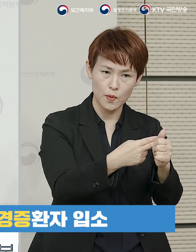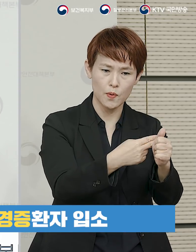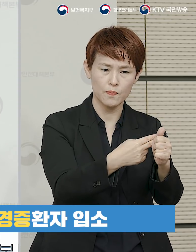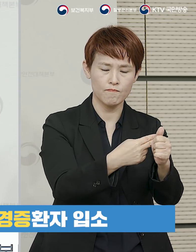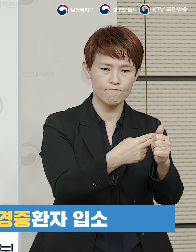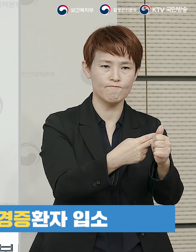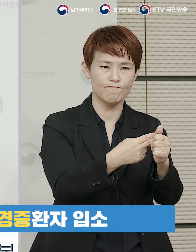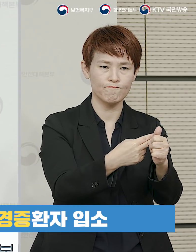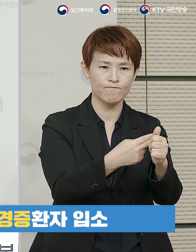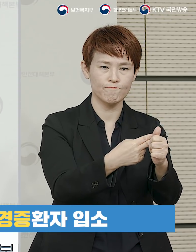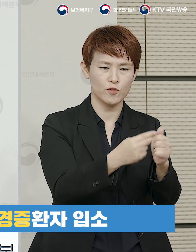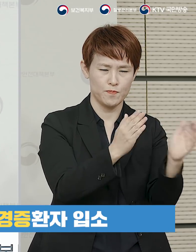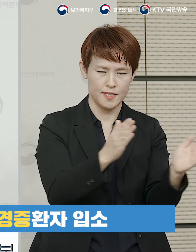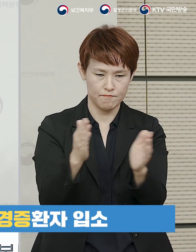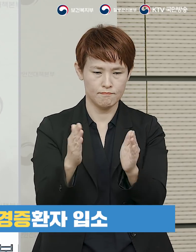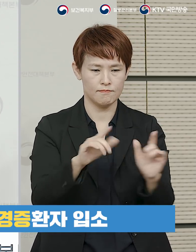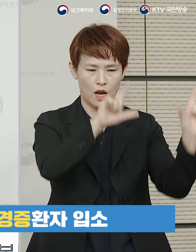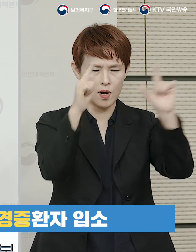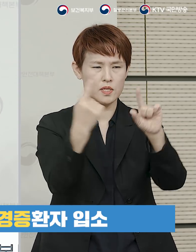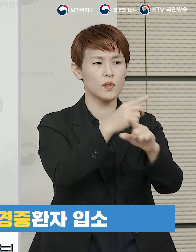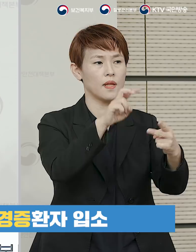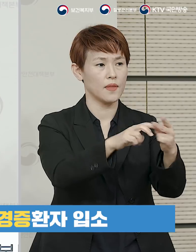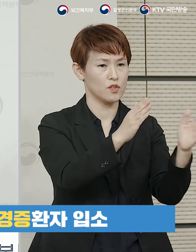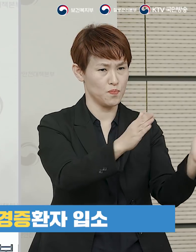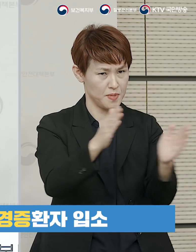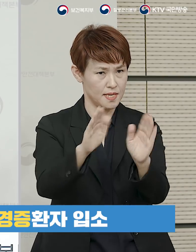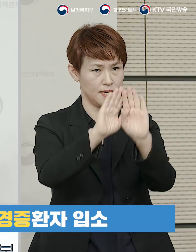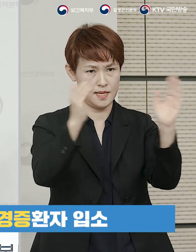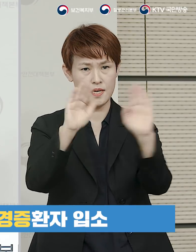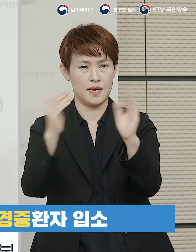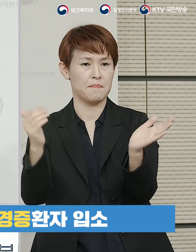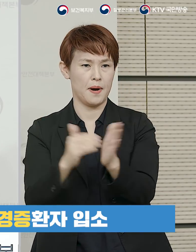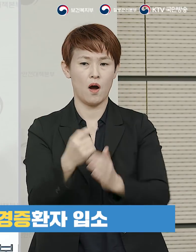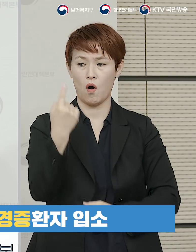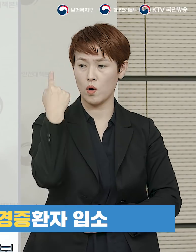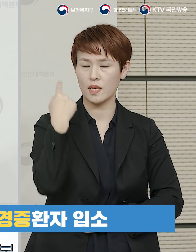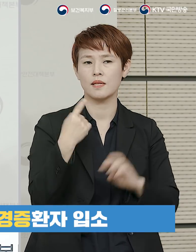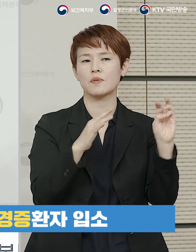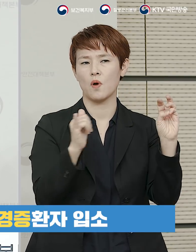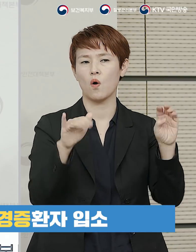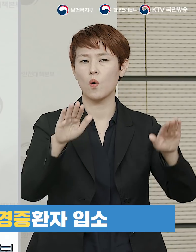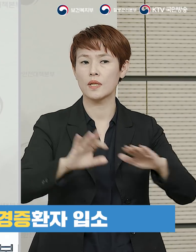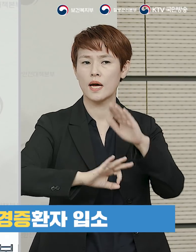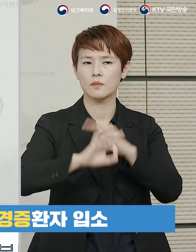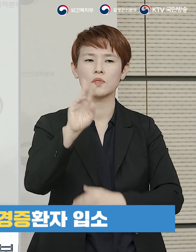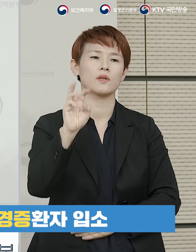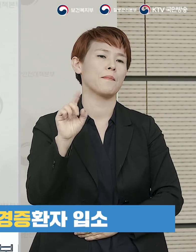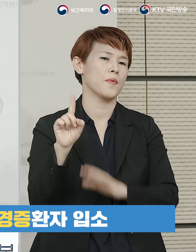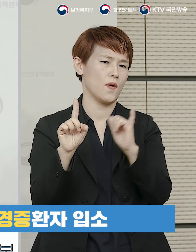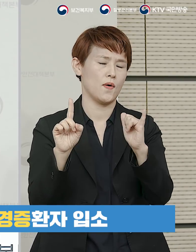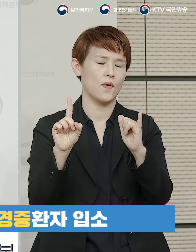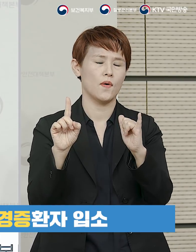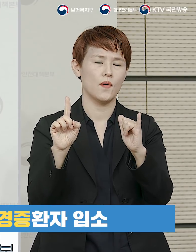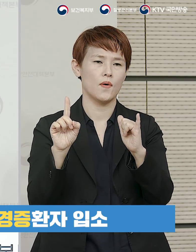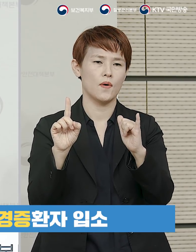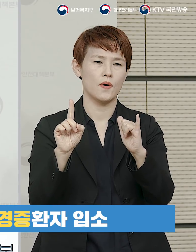확보하여 생활치료센터를 준비 개소하였고 어제 30명 오늘 오전 31명 등